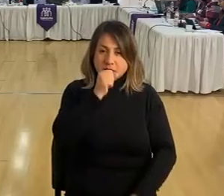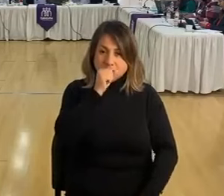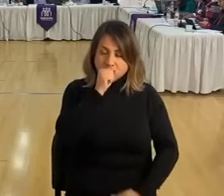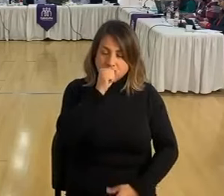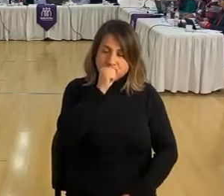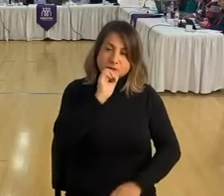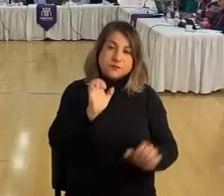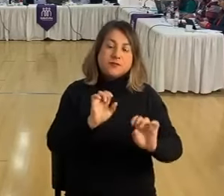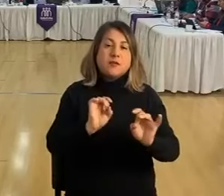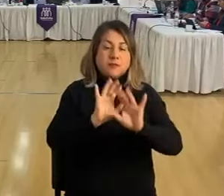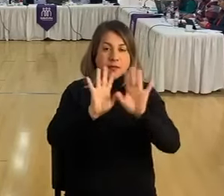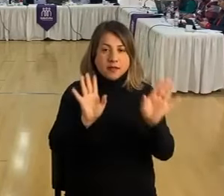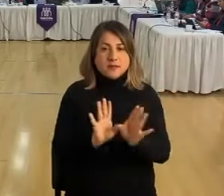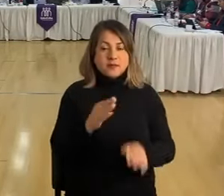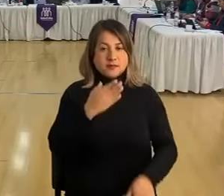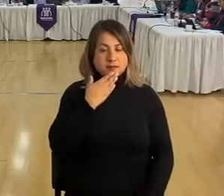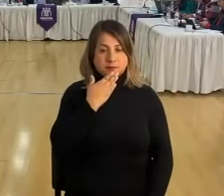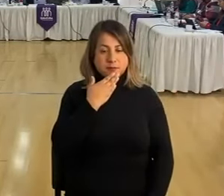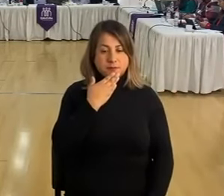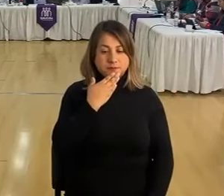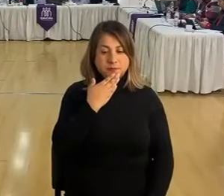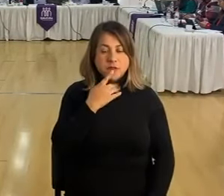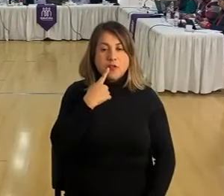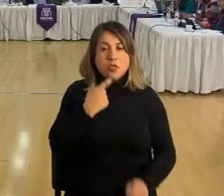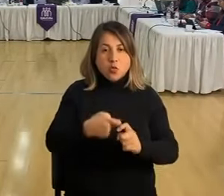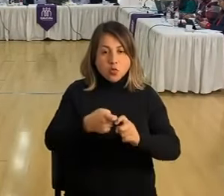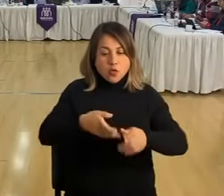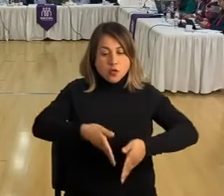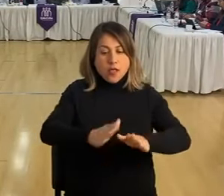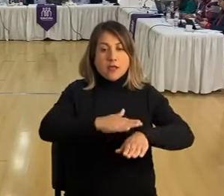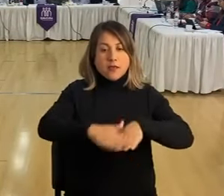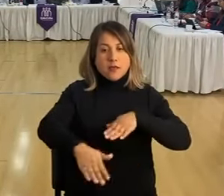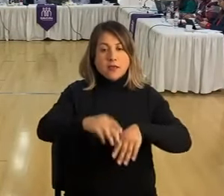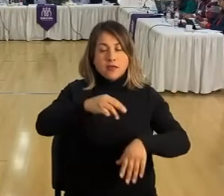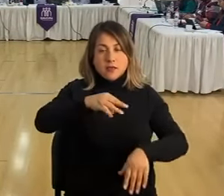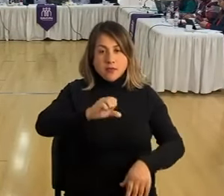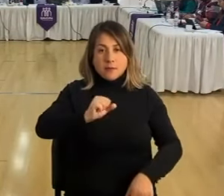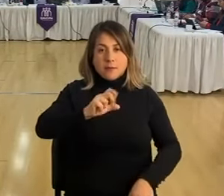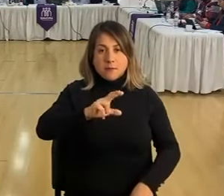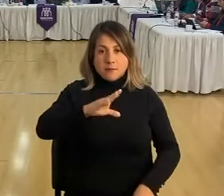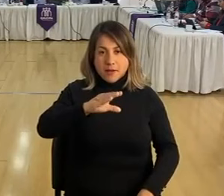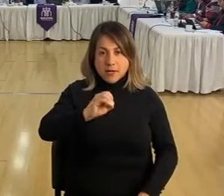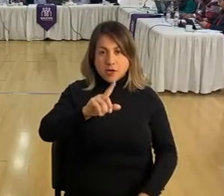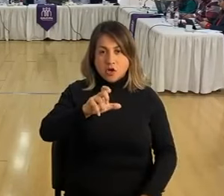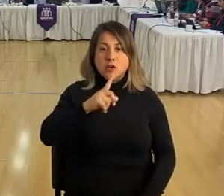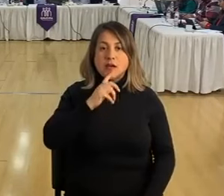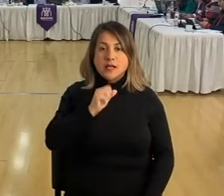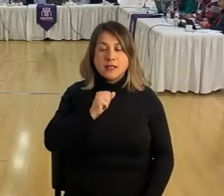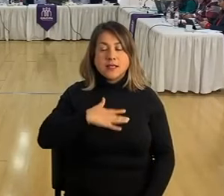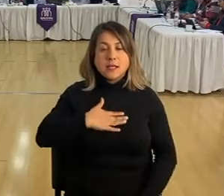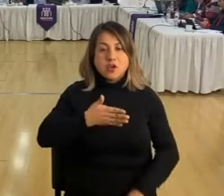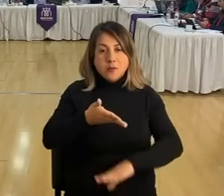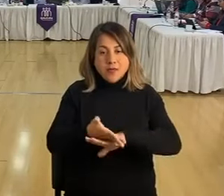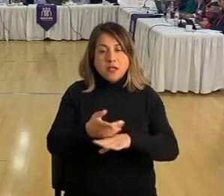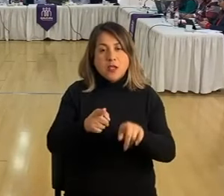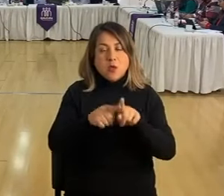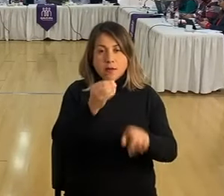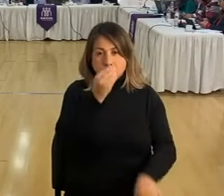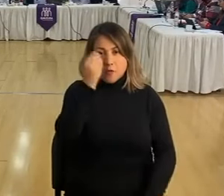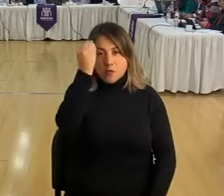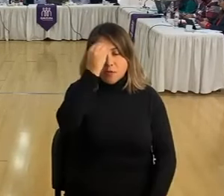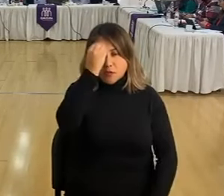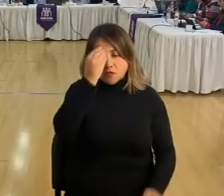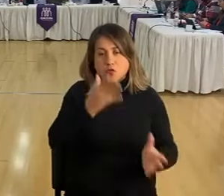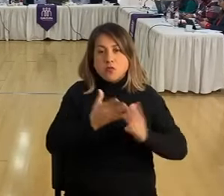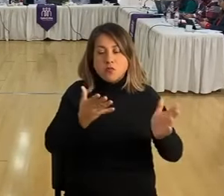Por otro lado, en relación a los trabajos de pavimentación en La Marcoleta, quiero solicitar, porque la preocupación que